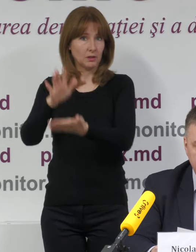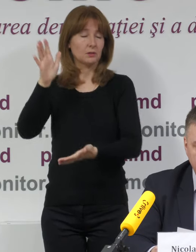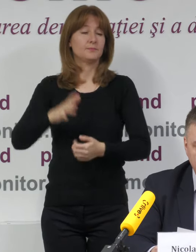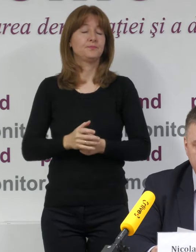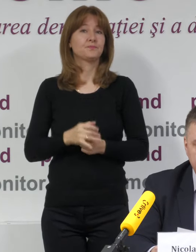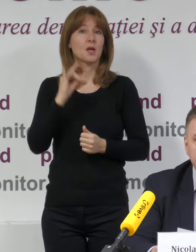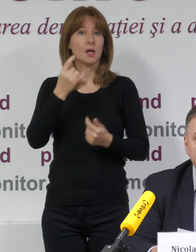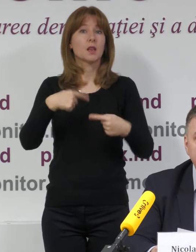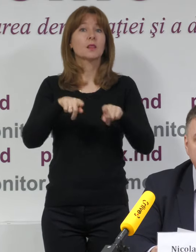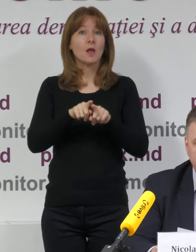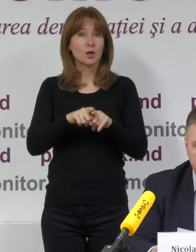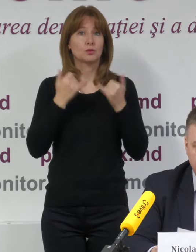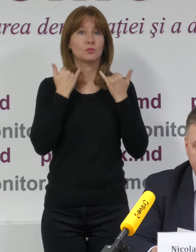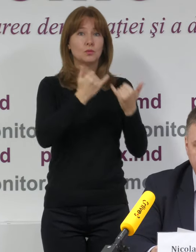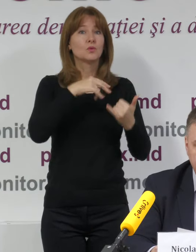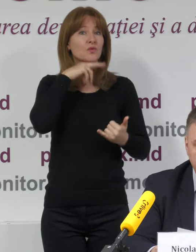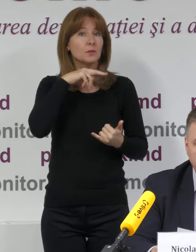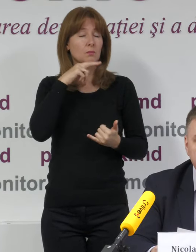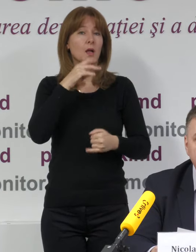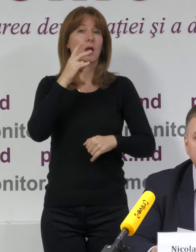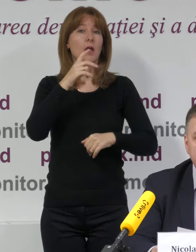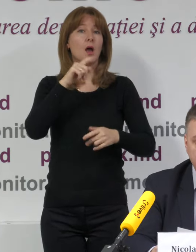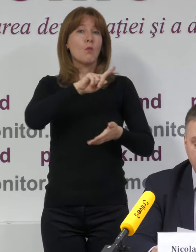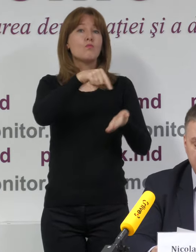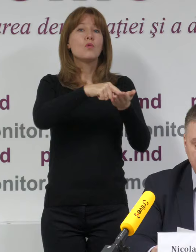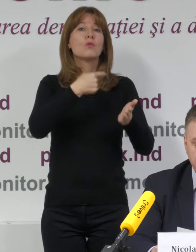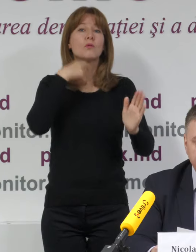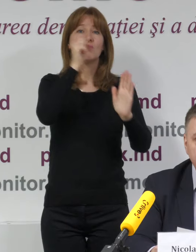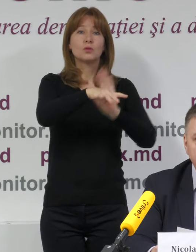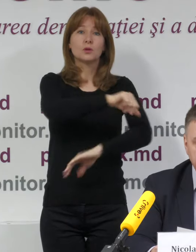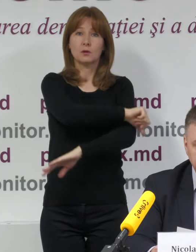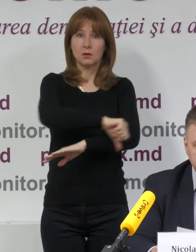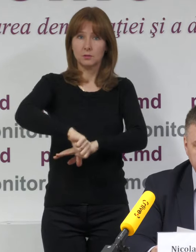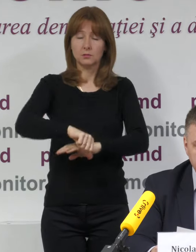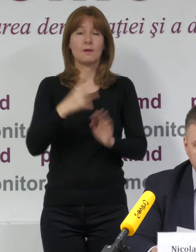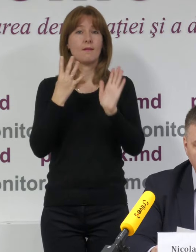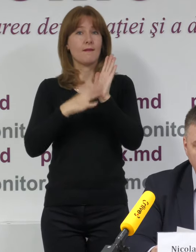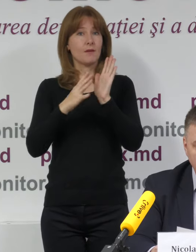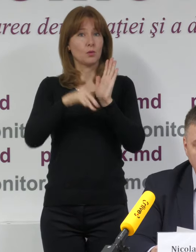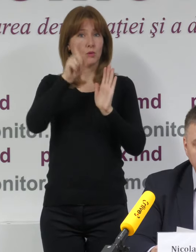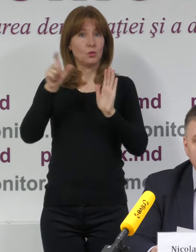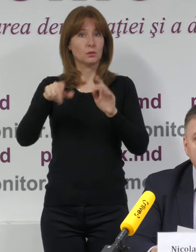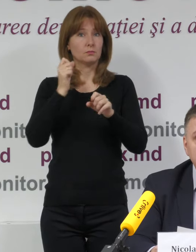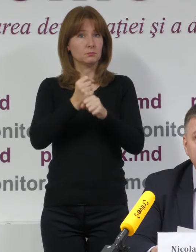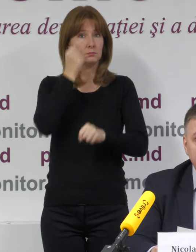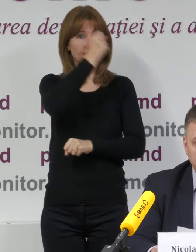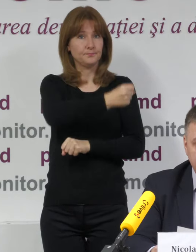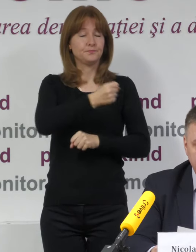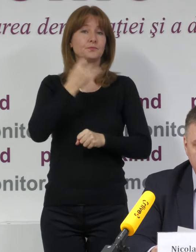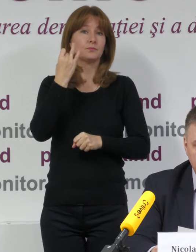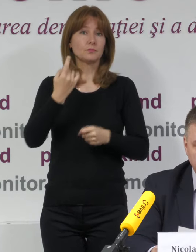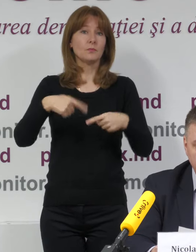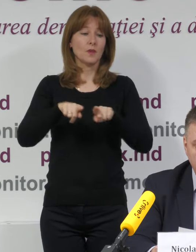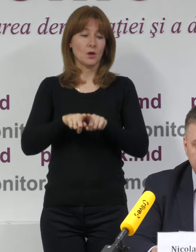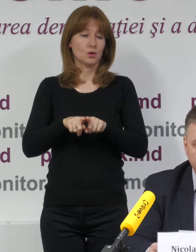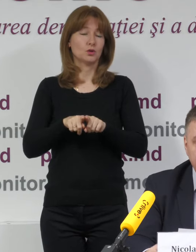este acordată secțiilor de votare din străinătate, unde au fost delegați 90 de observatori. Pe lângă observatorii